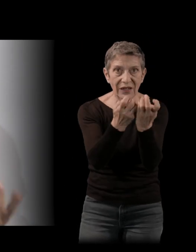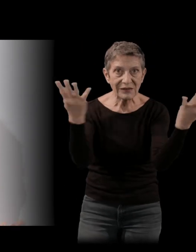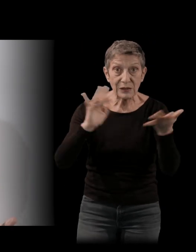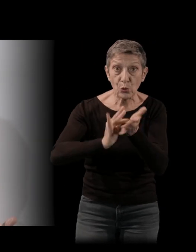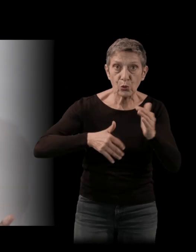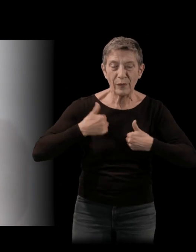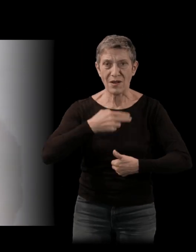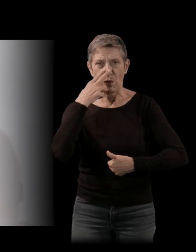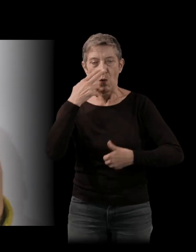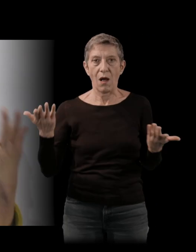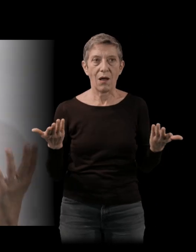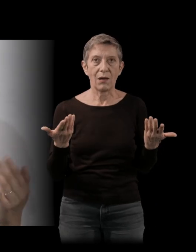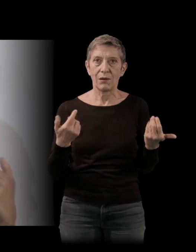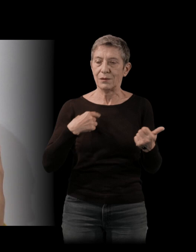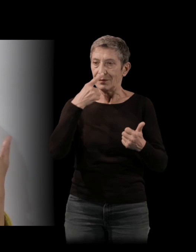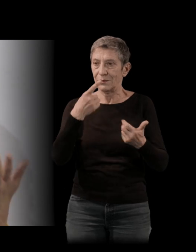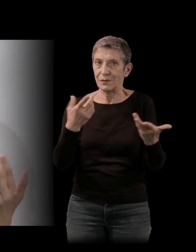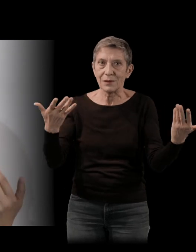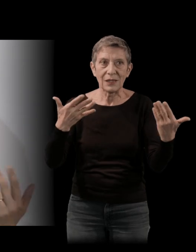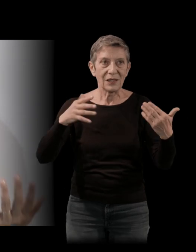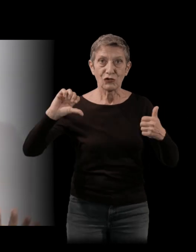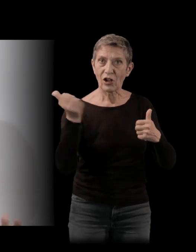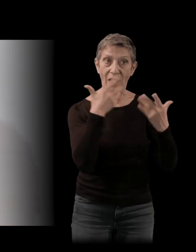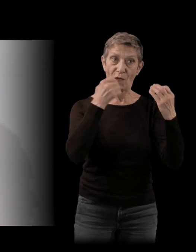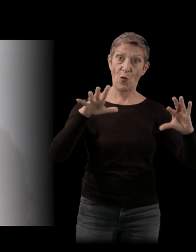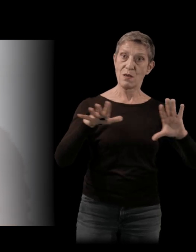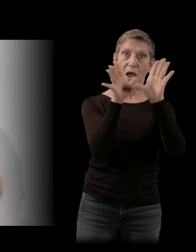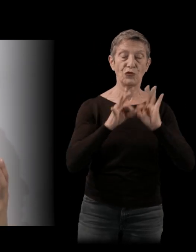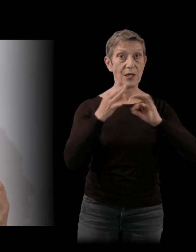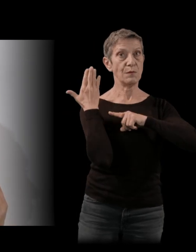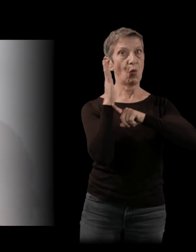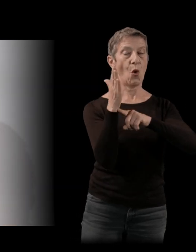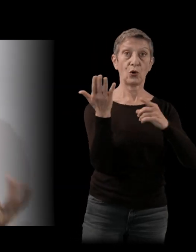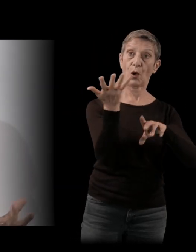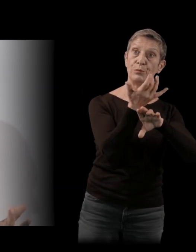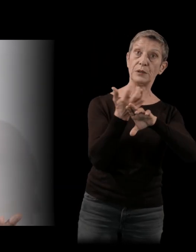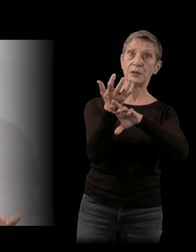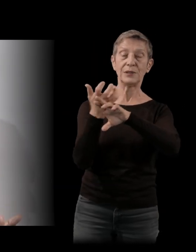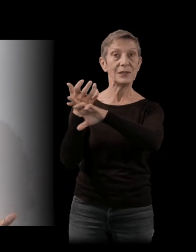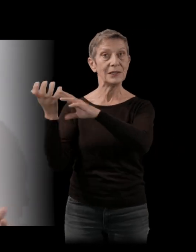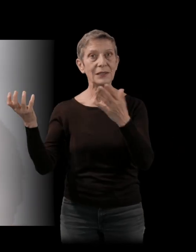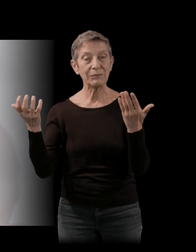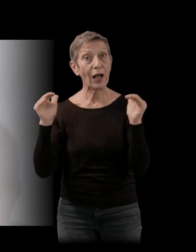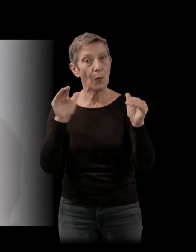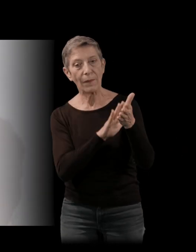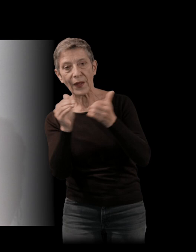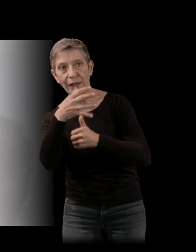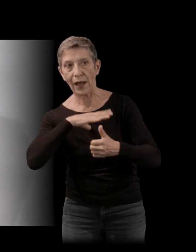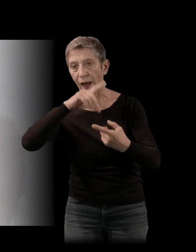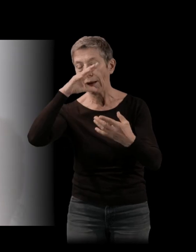contexte de l'époque, vu l'image que chacun veut donner de son pays, il y eu forcément aussi un enjeu politique. Même si je ne nie absolument pas